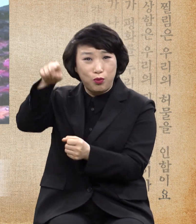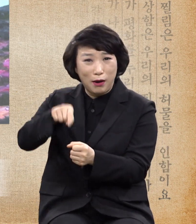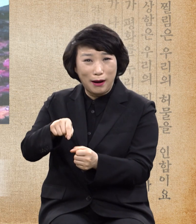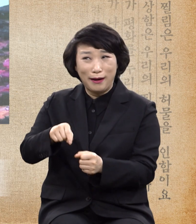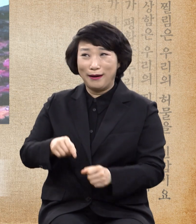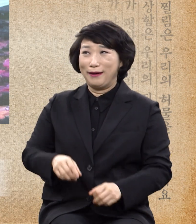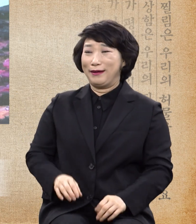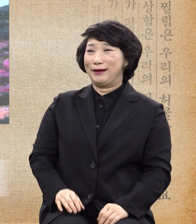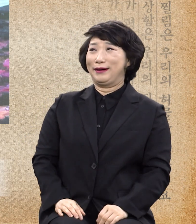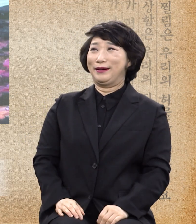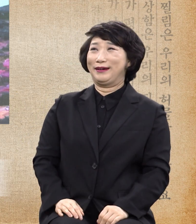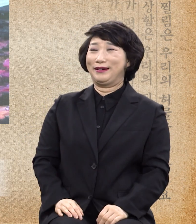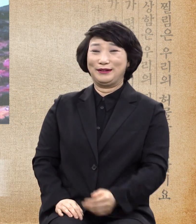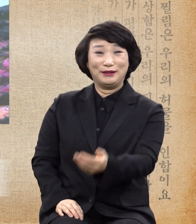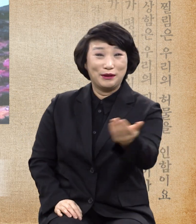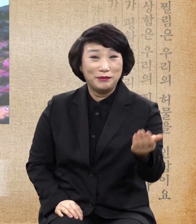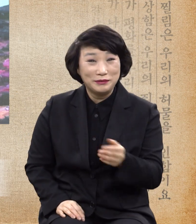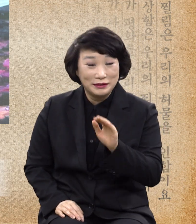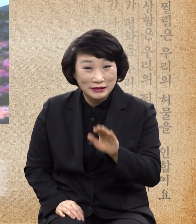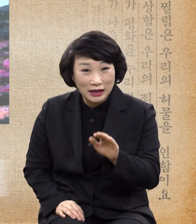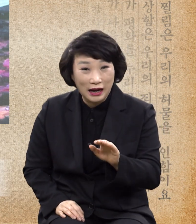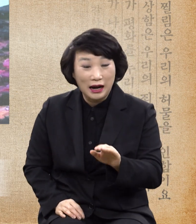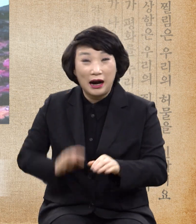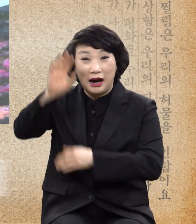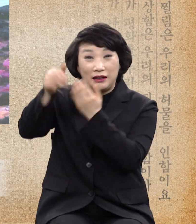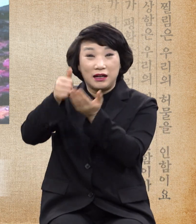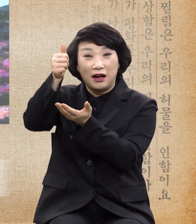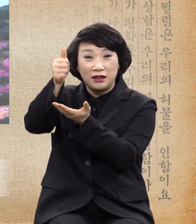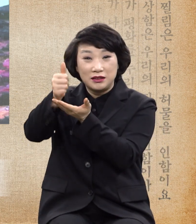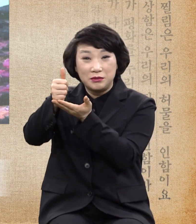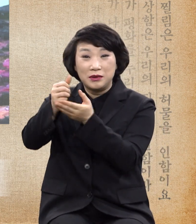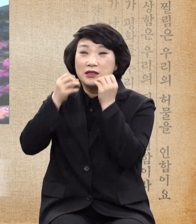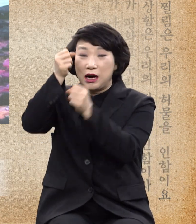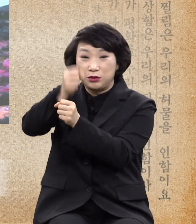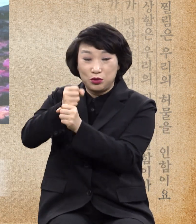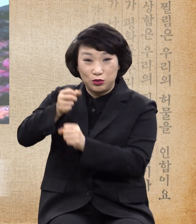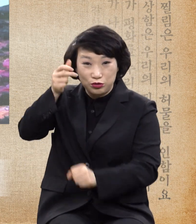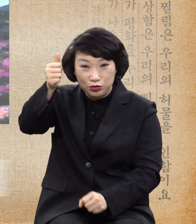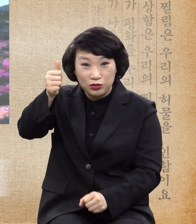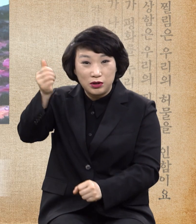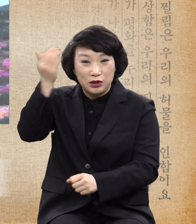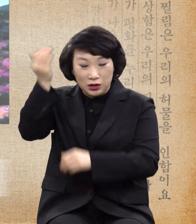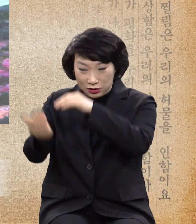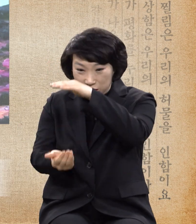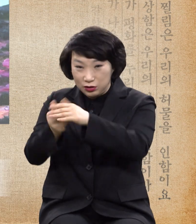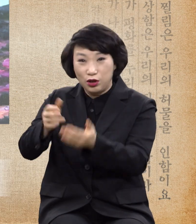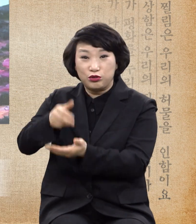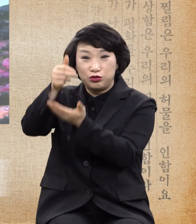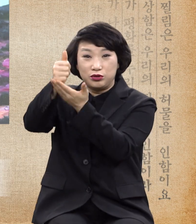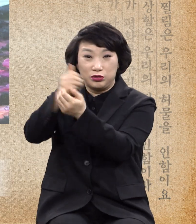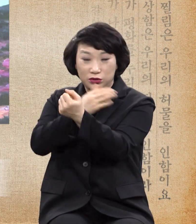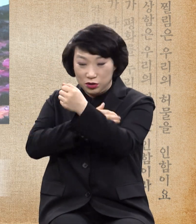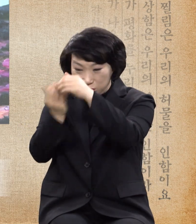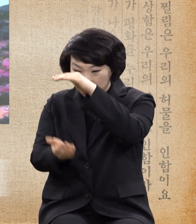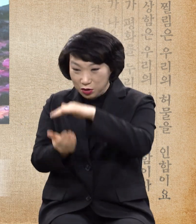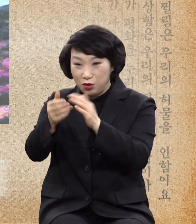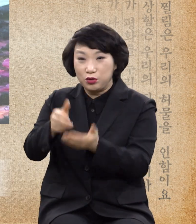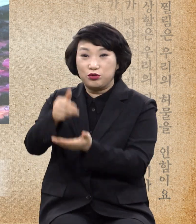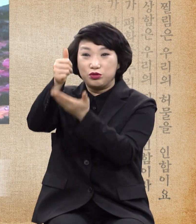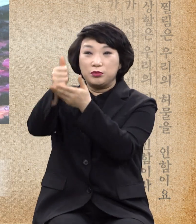세상에 하나님이 창조자가 전지한 분이 전능한 분이 나를